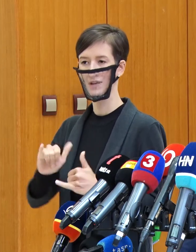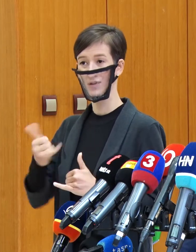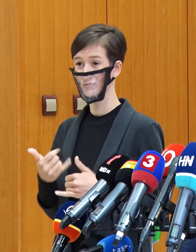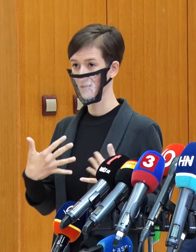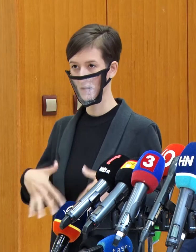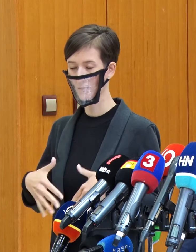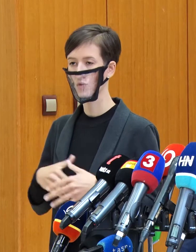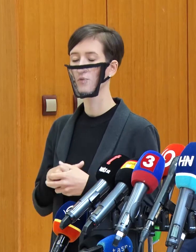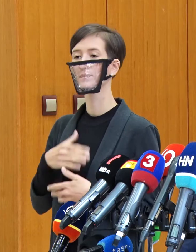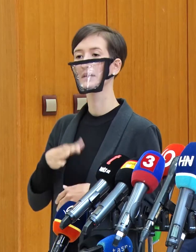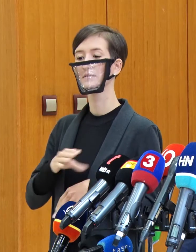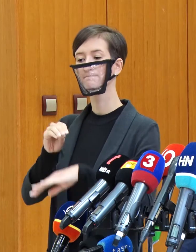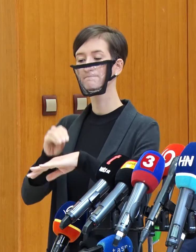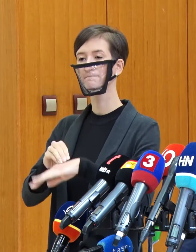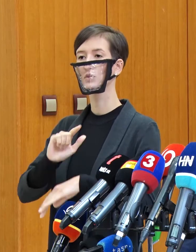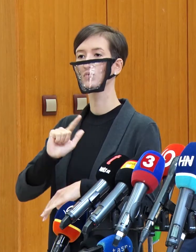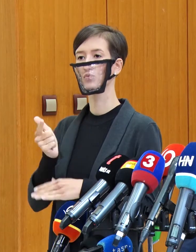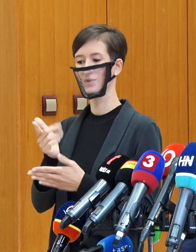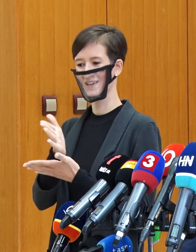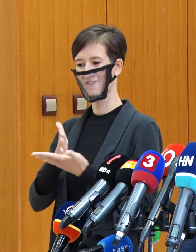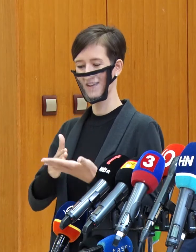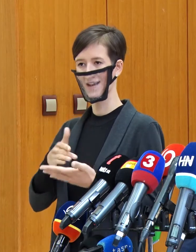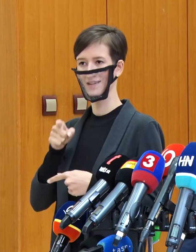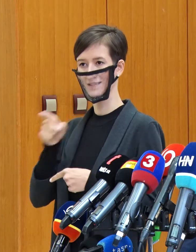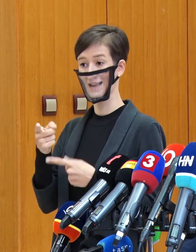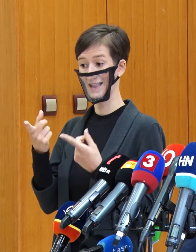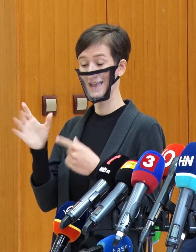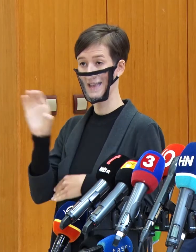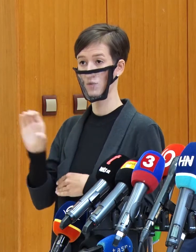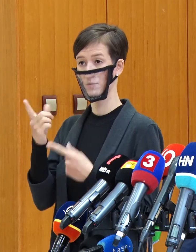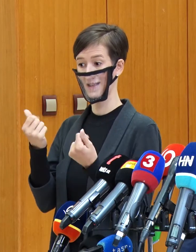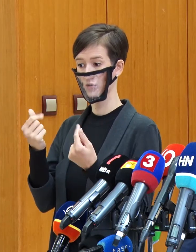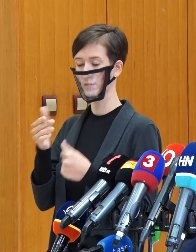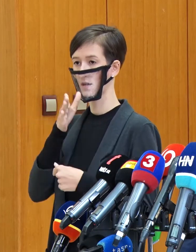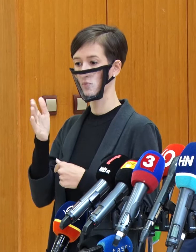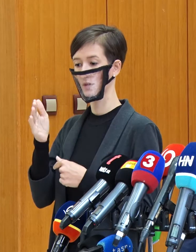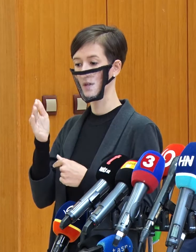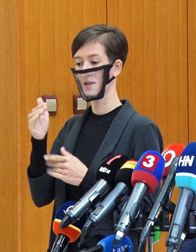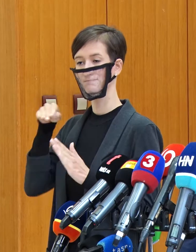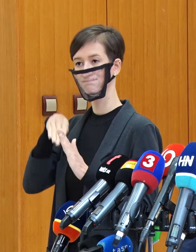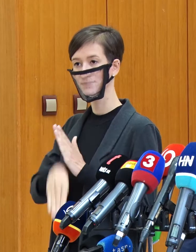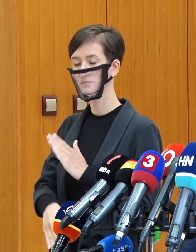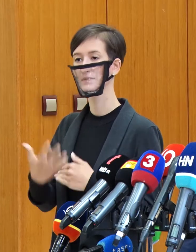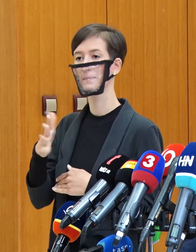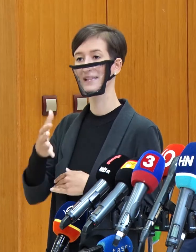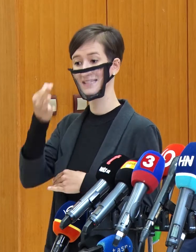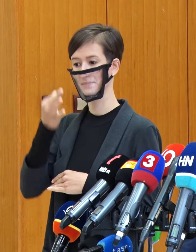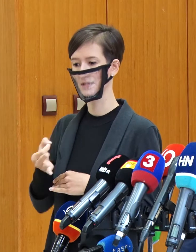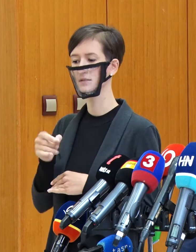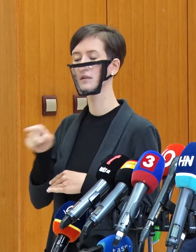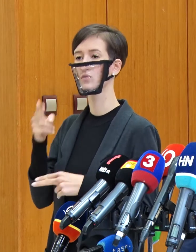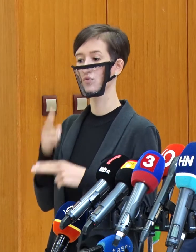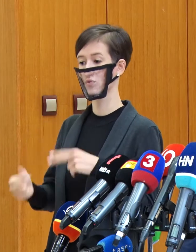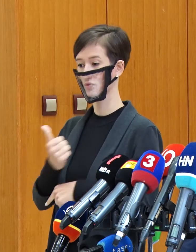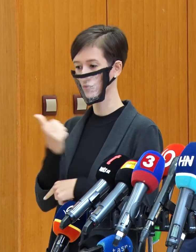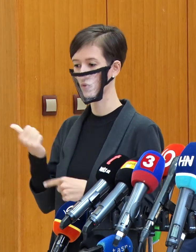kvartáli tohto roku poklesne európska ekonomika o 15 % a do konca roka sa predpokladá pokles o viac ako